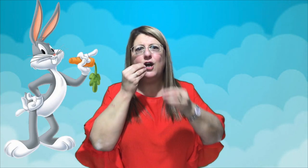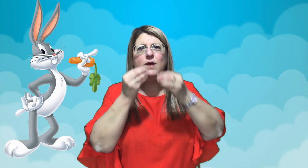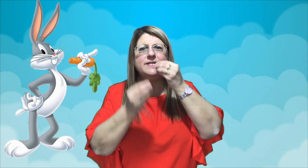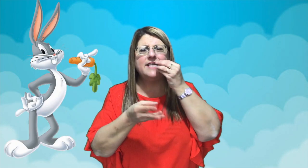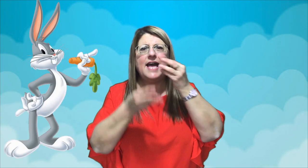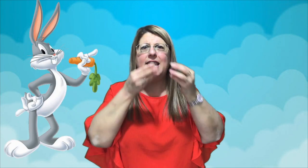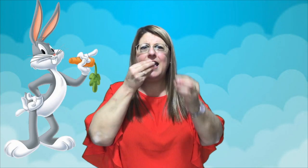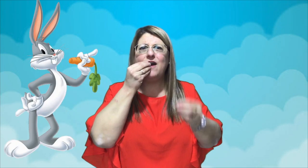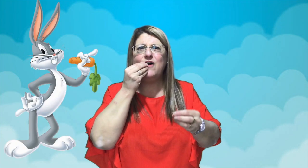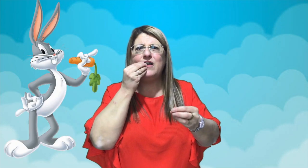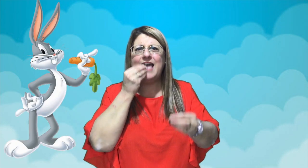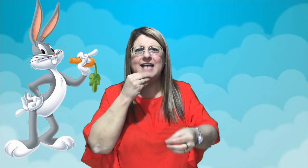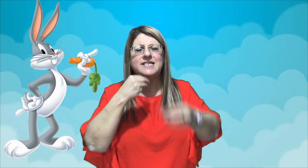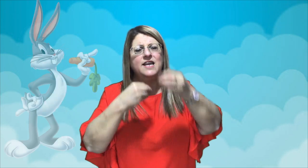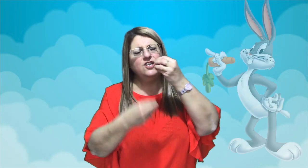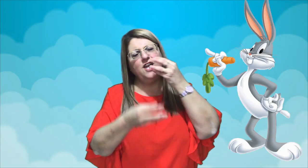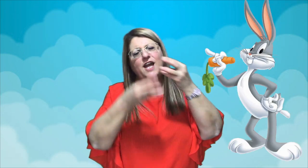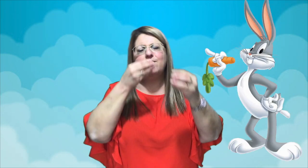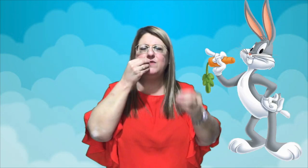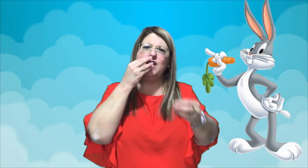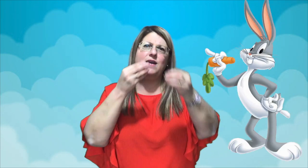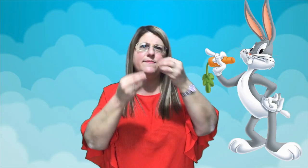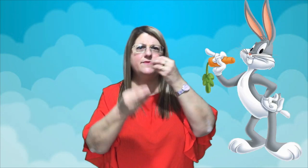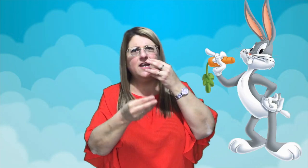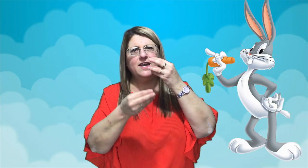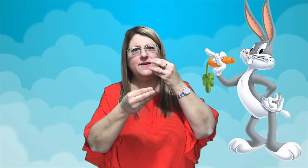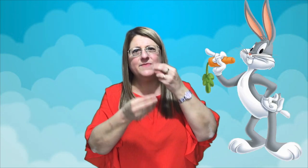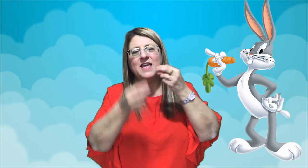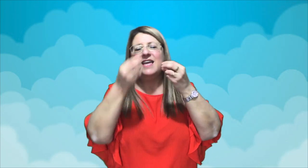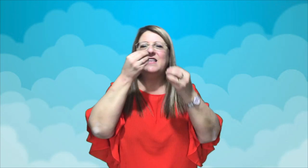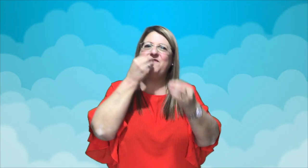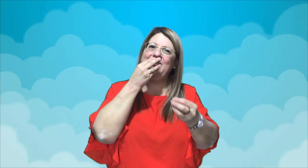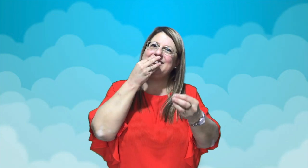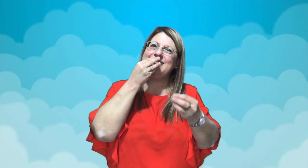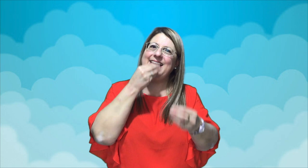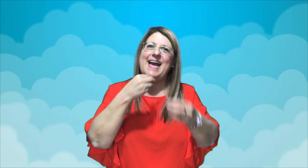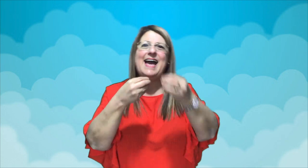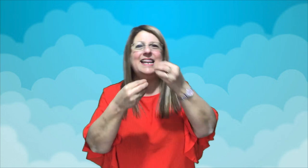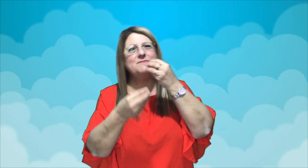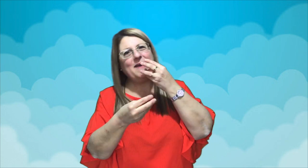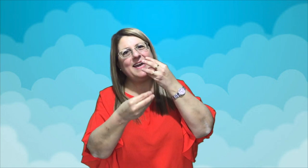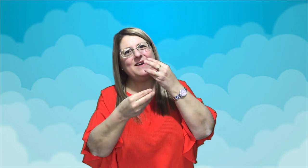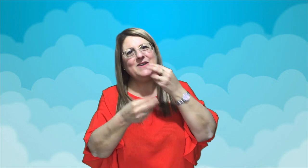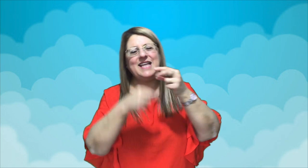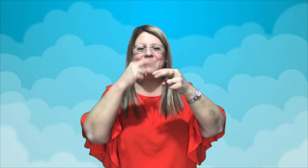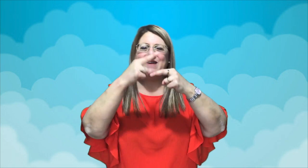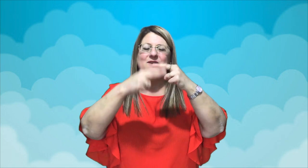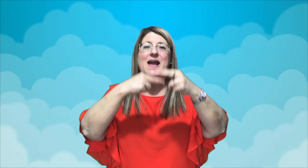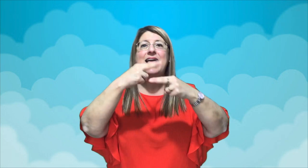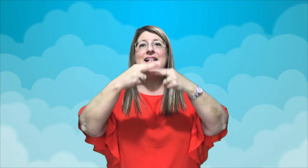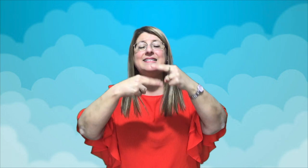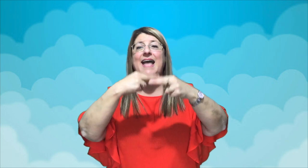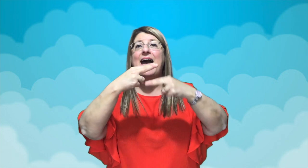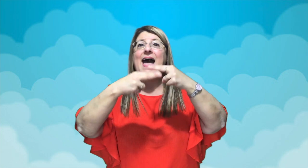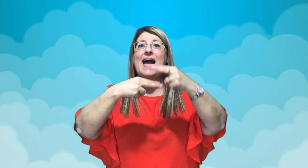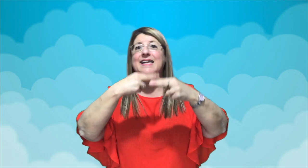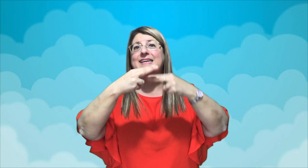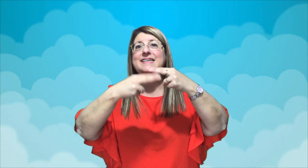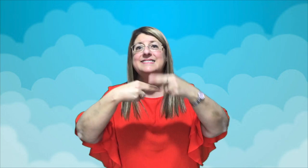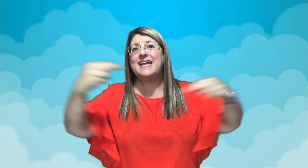Come zanahorias, ñam, ñam, ñam. Enfrente al espejo, dan una vuelta y se